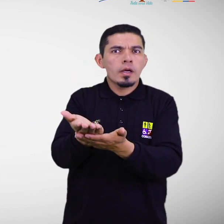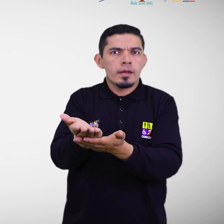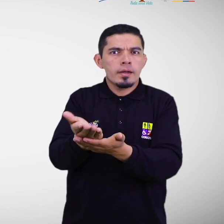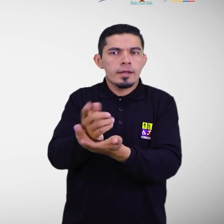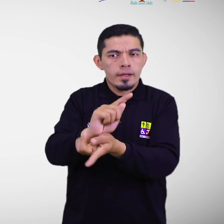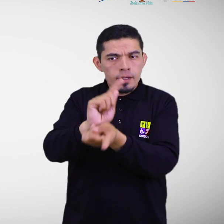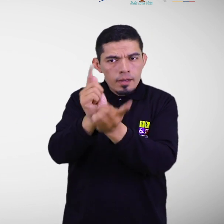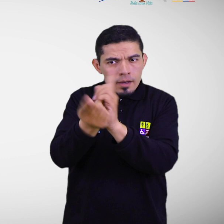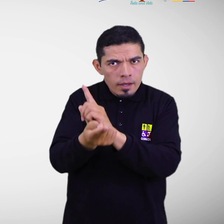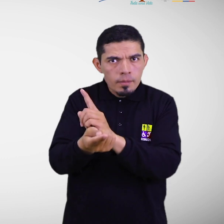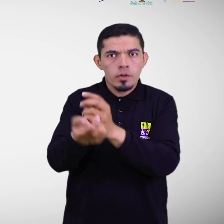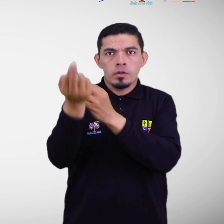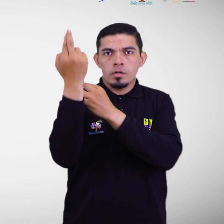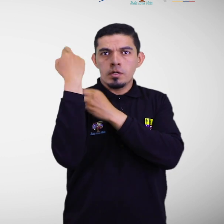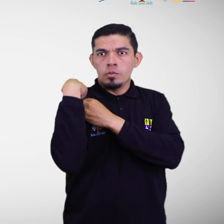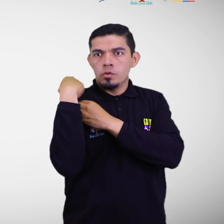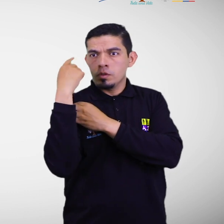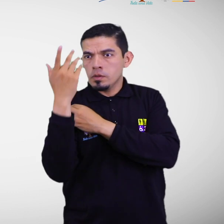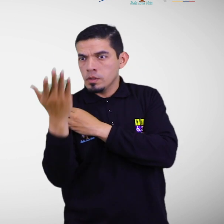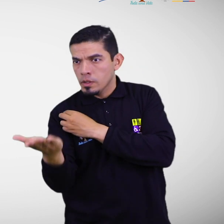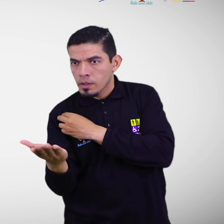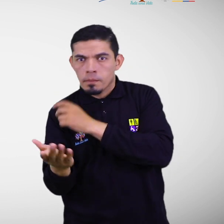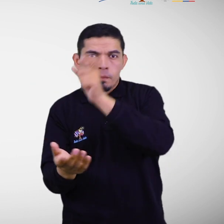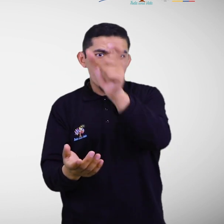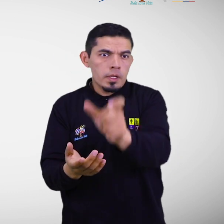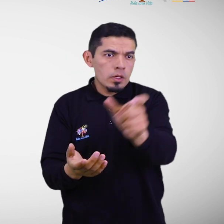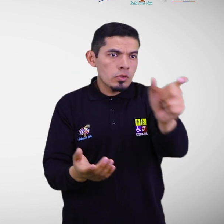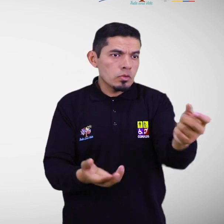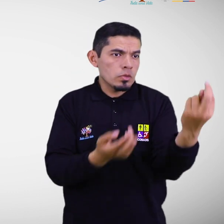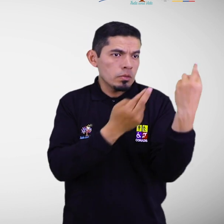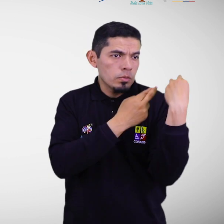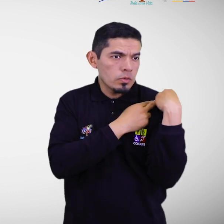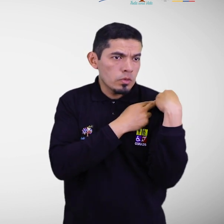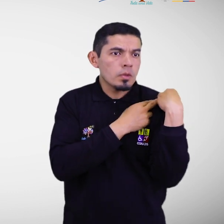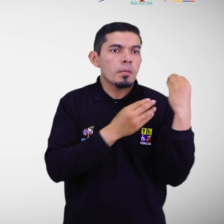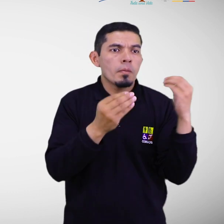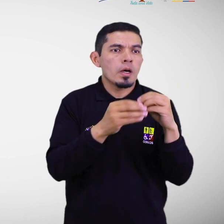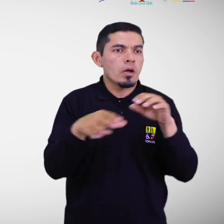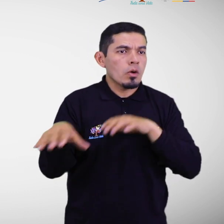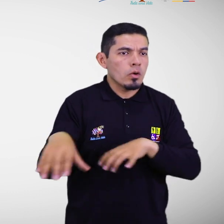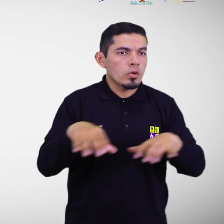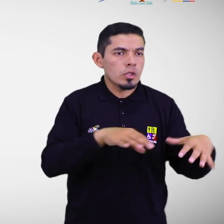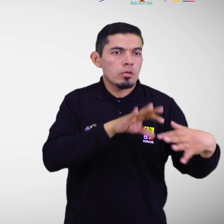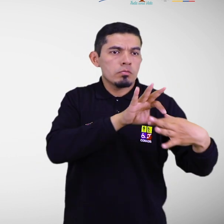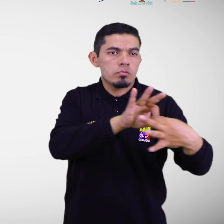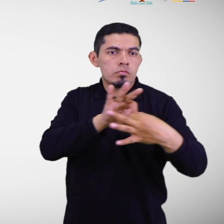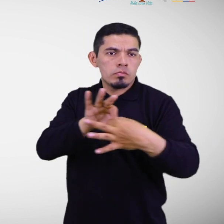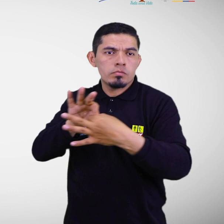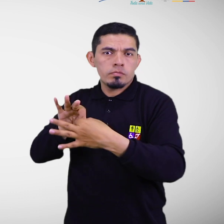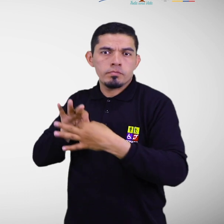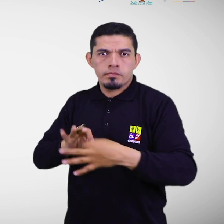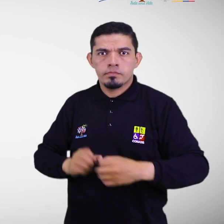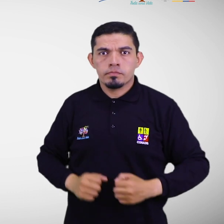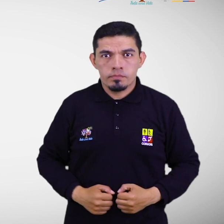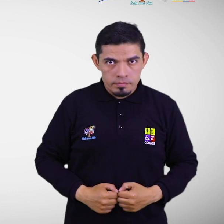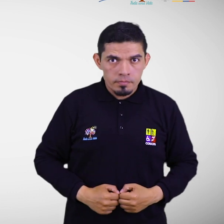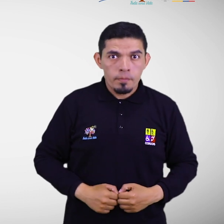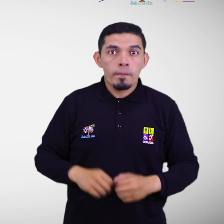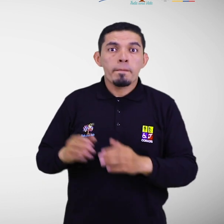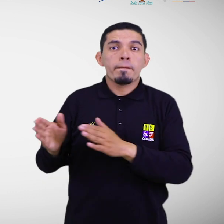definir las tareas, actores, responsabilidades y mecanismos de coordinación. Dentro de la planificación